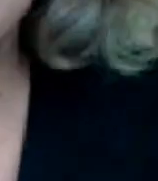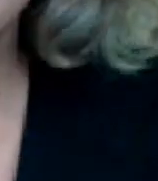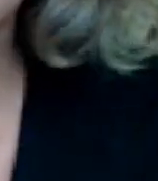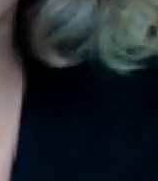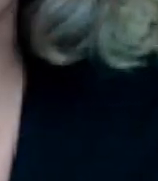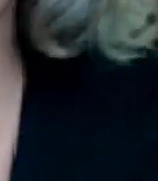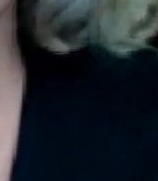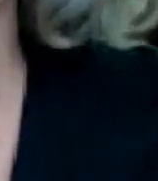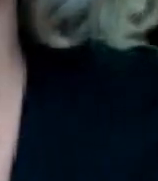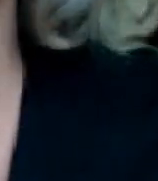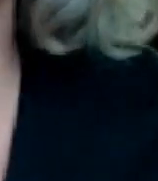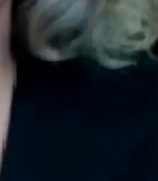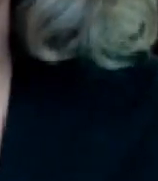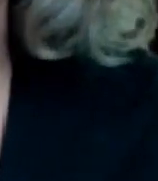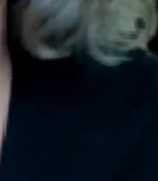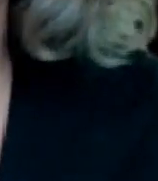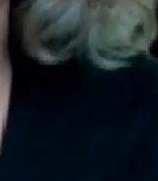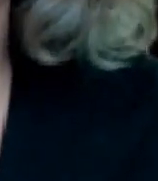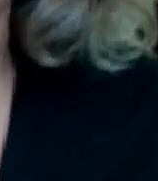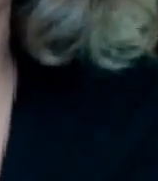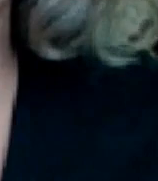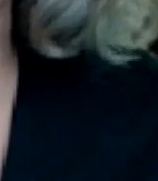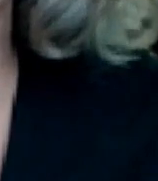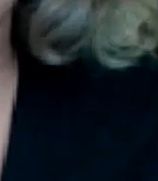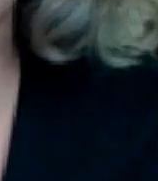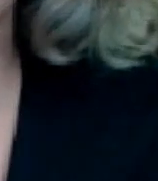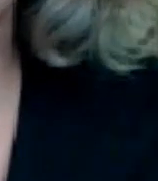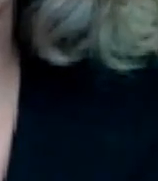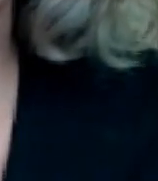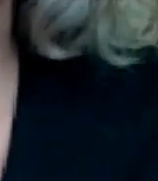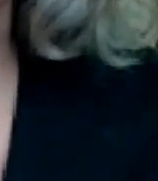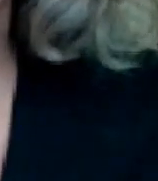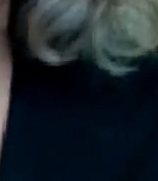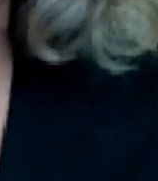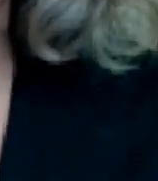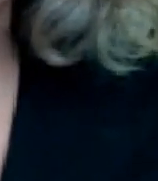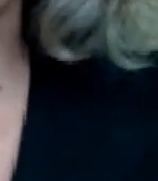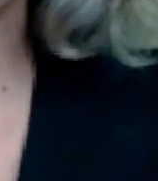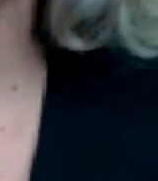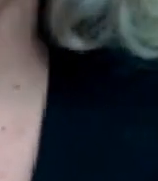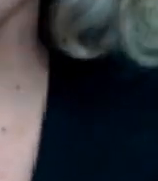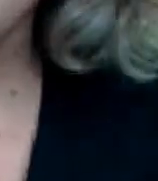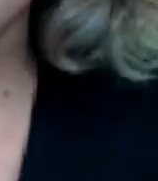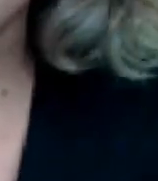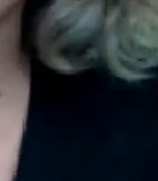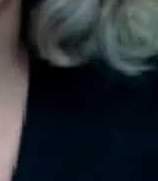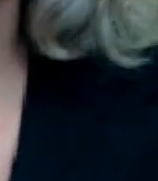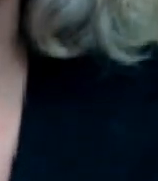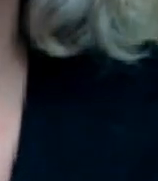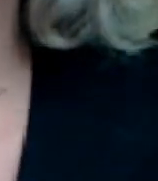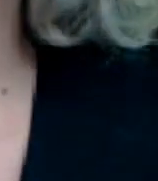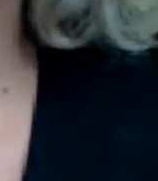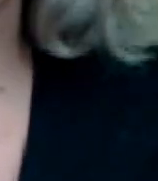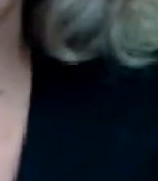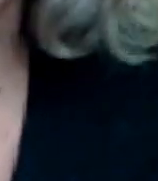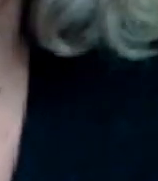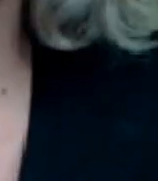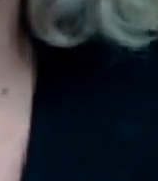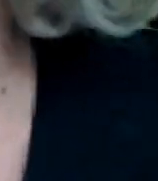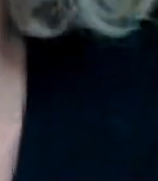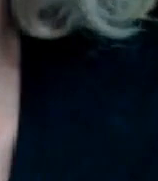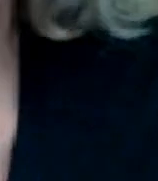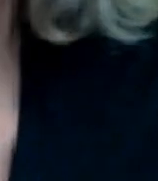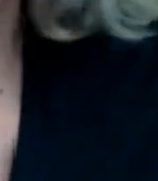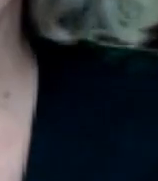mañaneras para cosas que tienen que ver con el presidente para que la gente americana o gente que